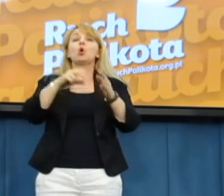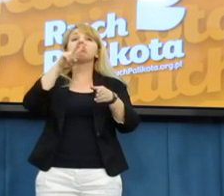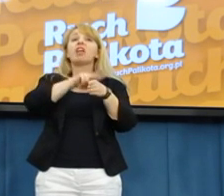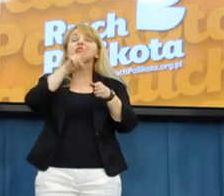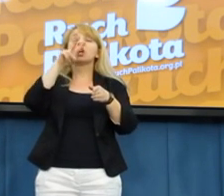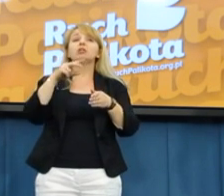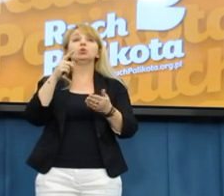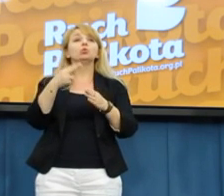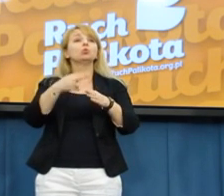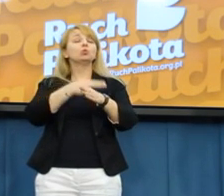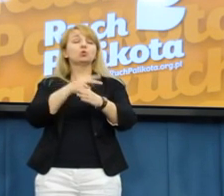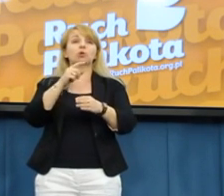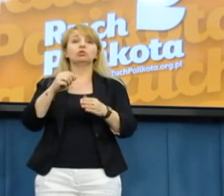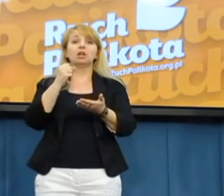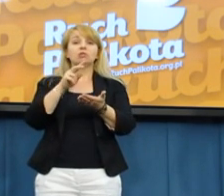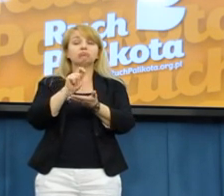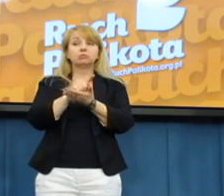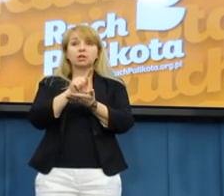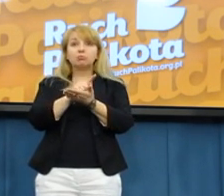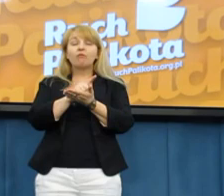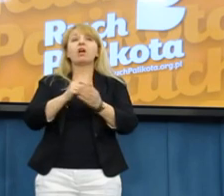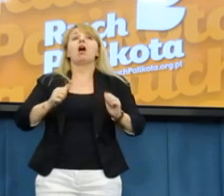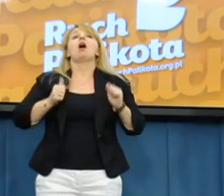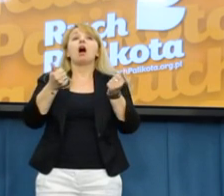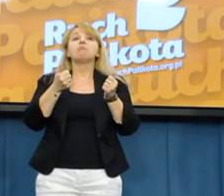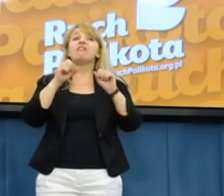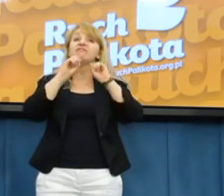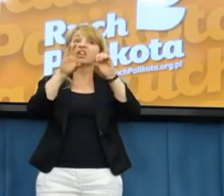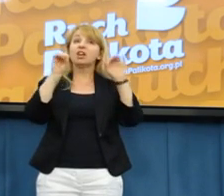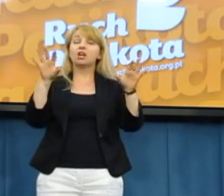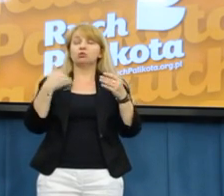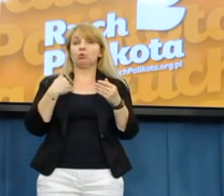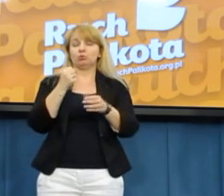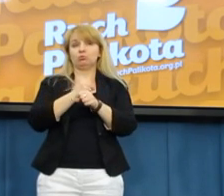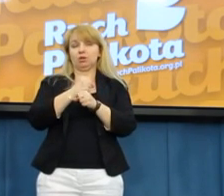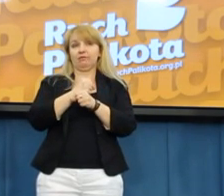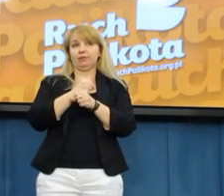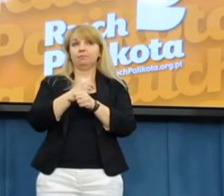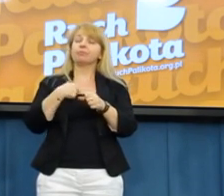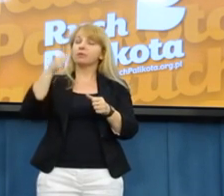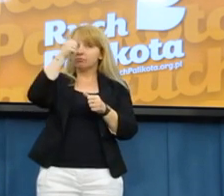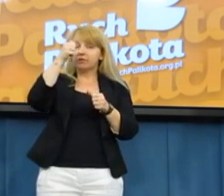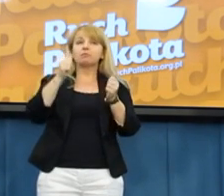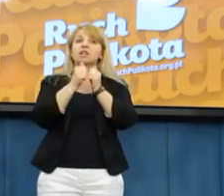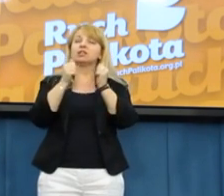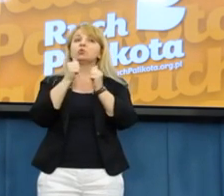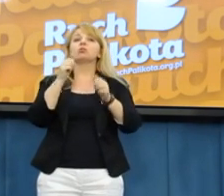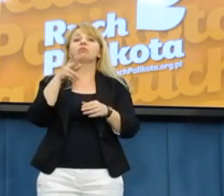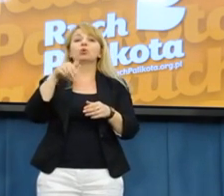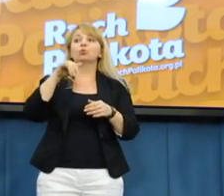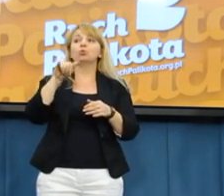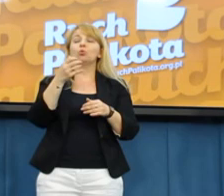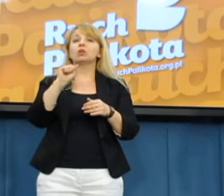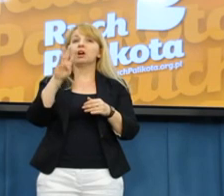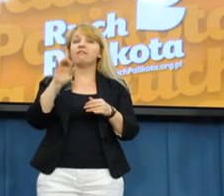z prośbą o wyjaśnieniu. Proszę Państwa, nazywam się Stanisław Kujewa. Jestem prezesem zarządu firmy